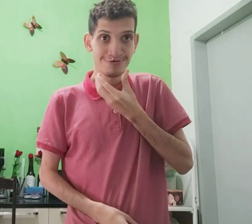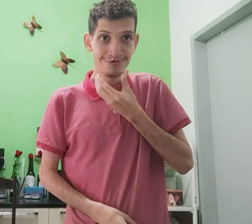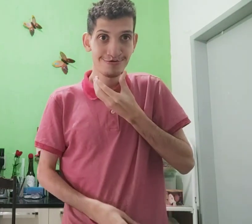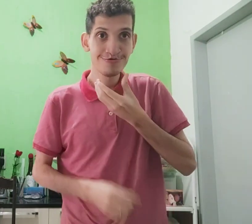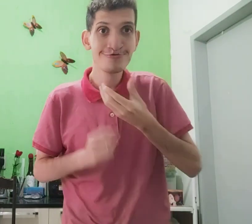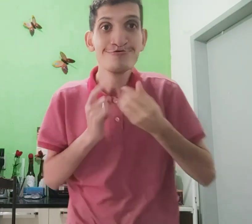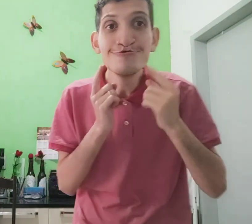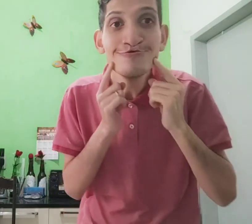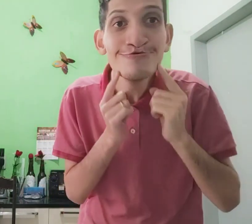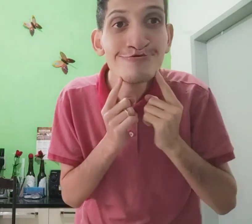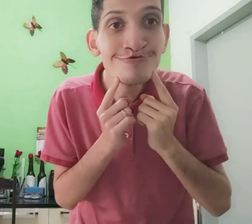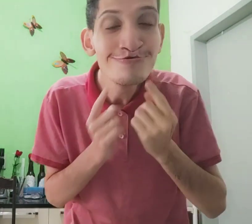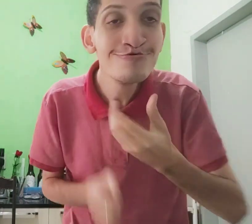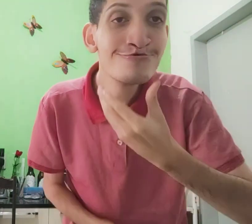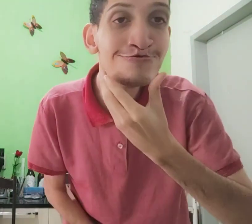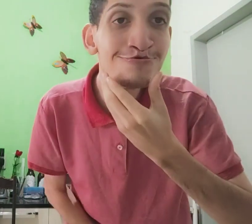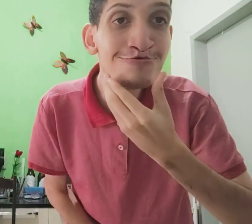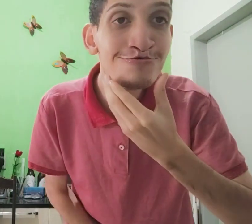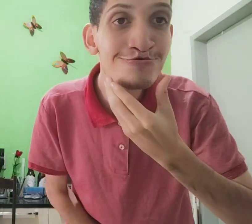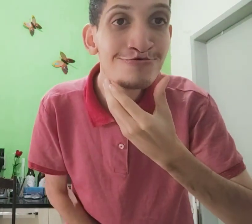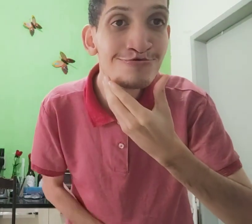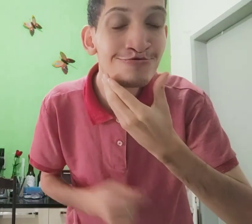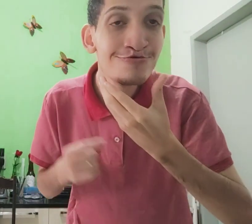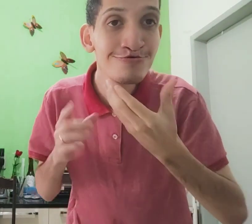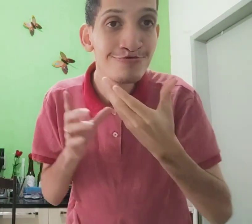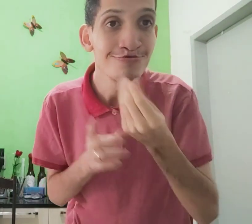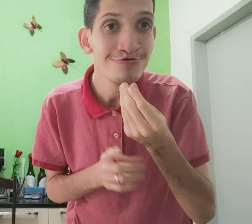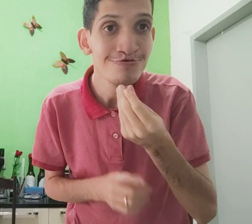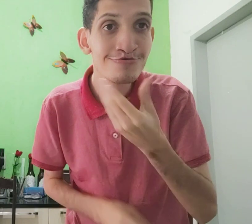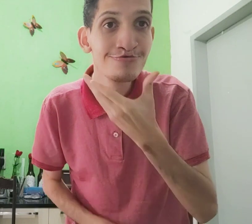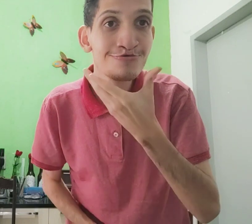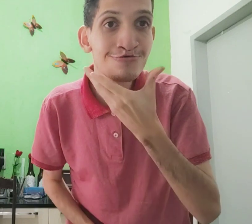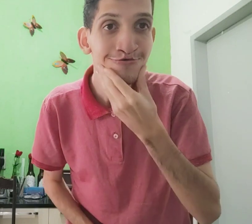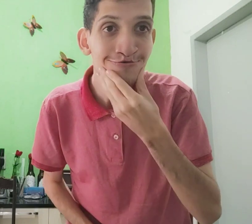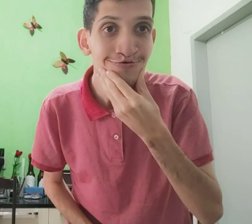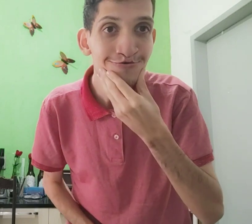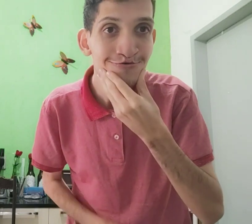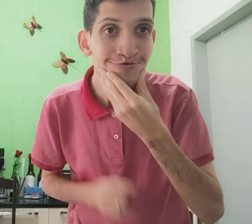aqui, nessa região, assim,